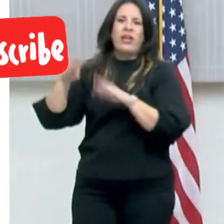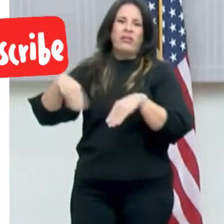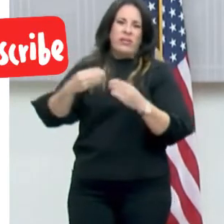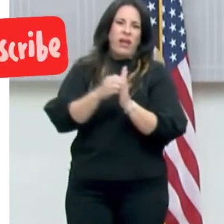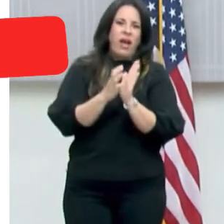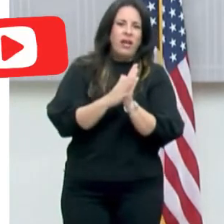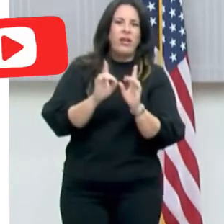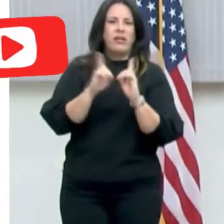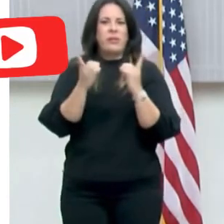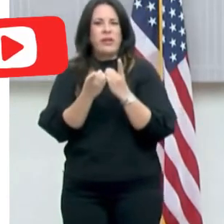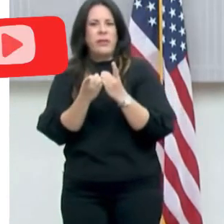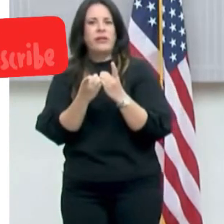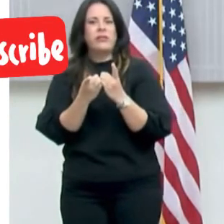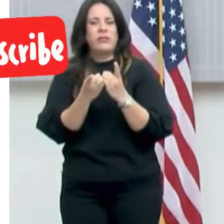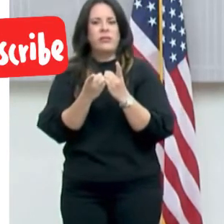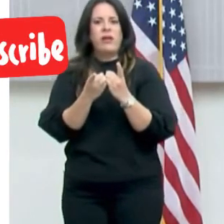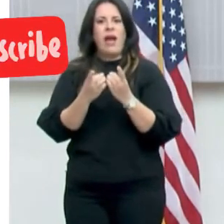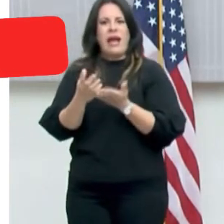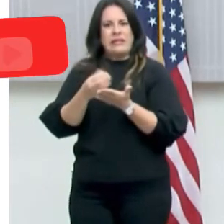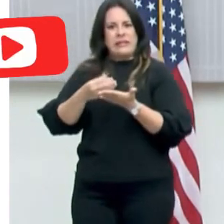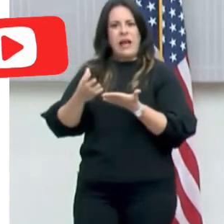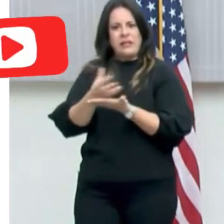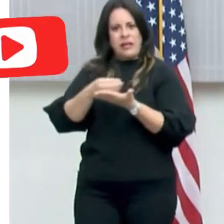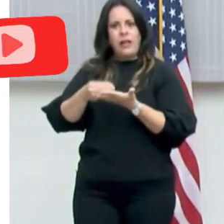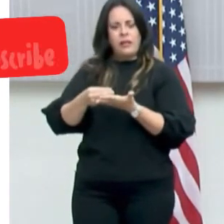data al Departamento de Hacienda,